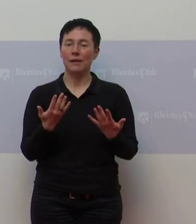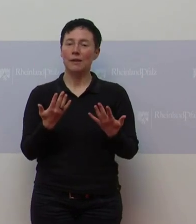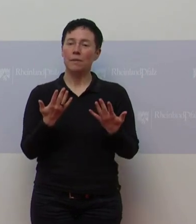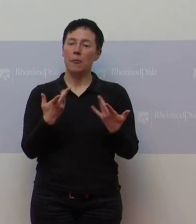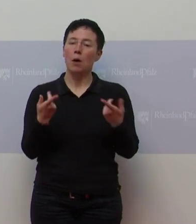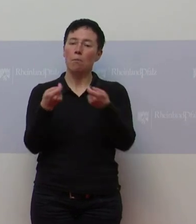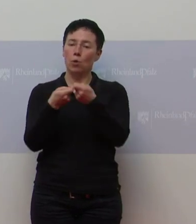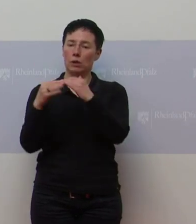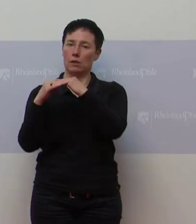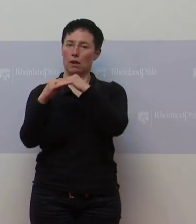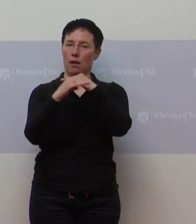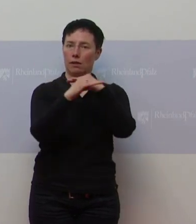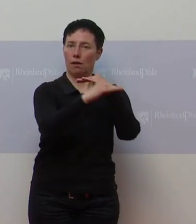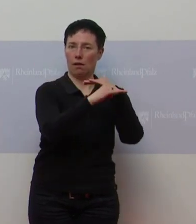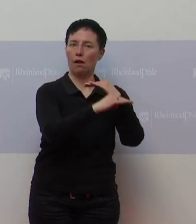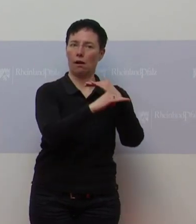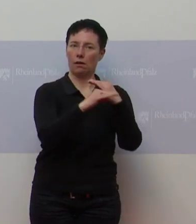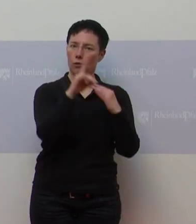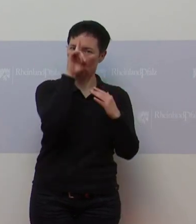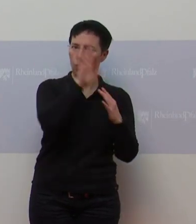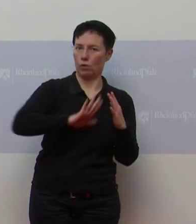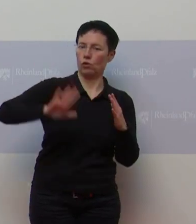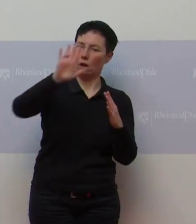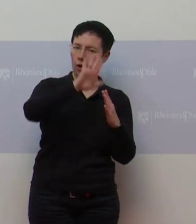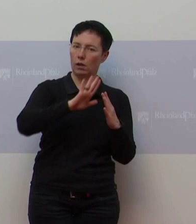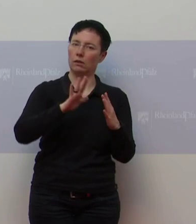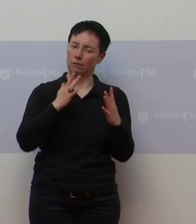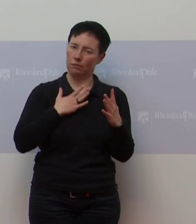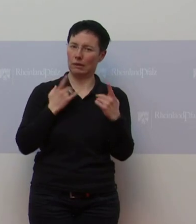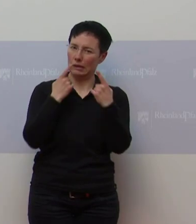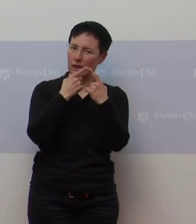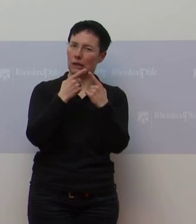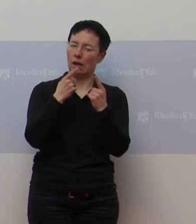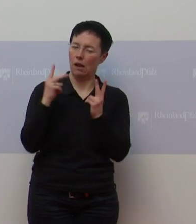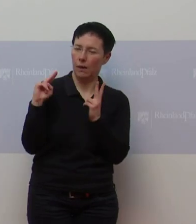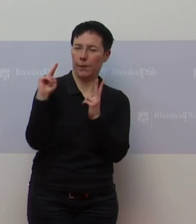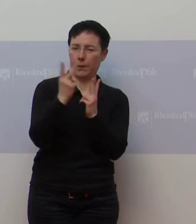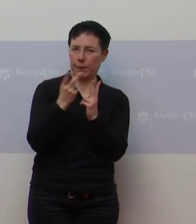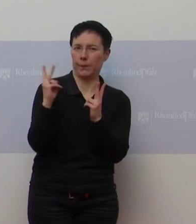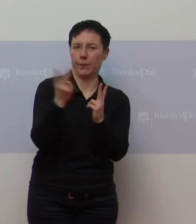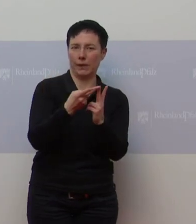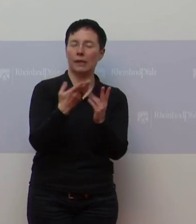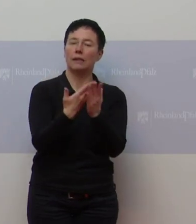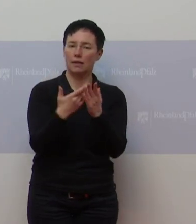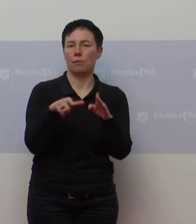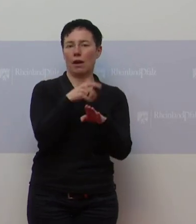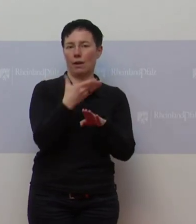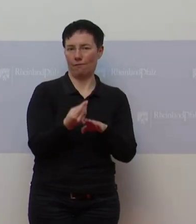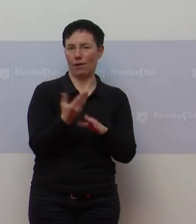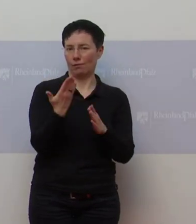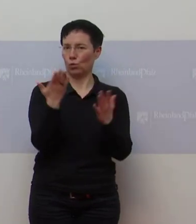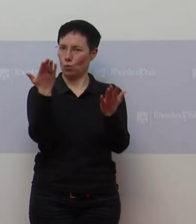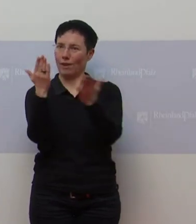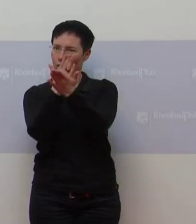immer gemeinsam eben auch bundesweit miteinander gehen, die Schritte gehen. Deshalb tragen wir in Rheinland-Pfalz auch die Entscheidung